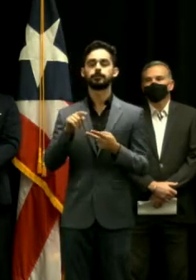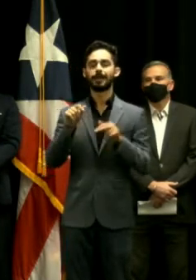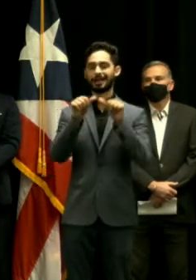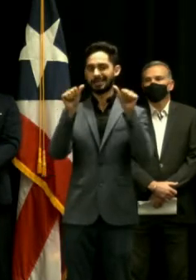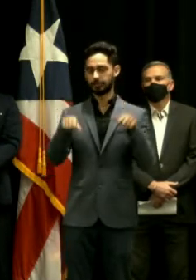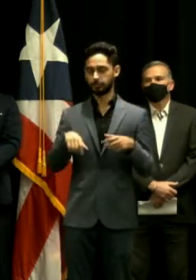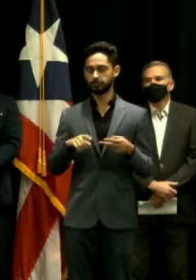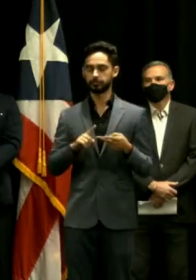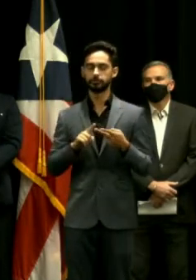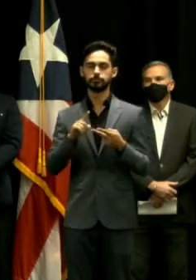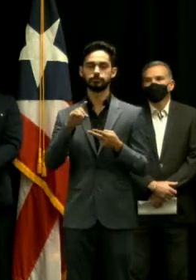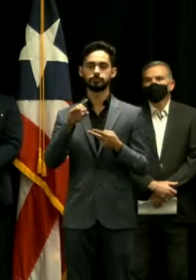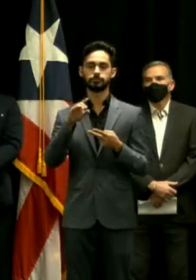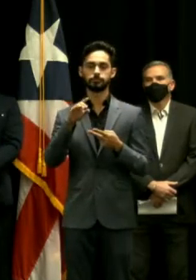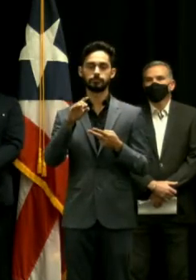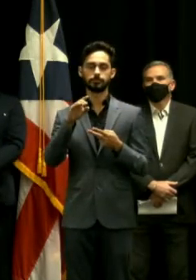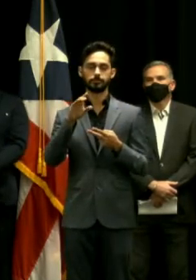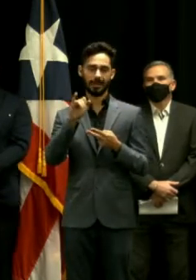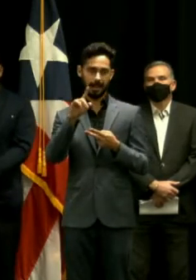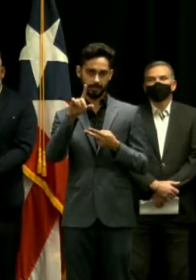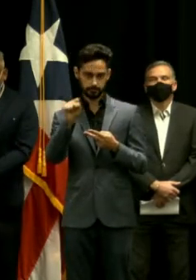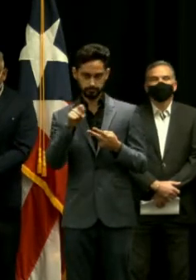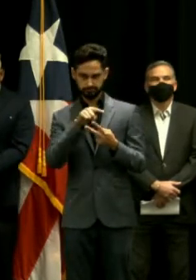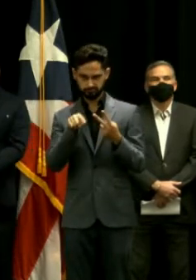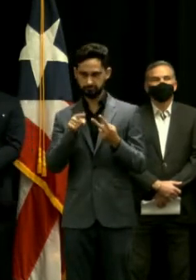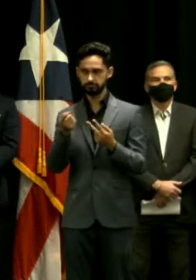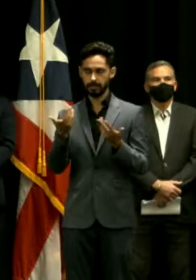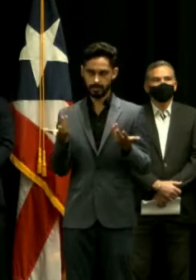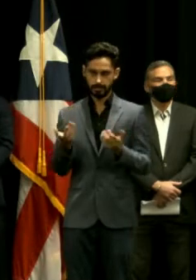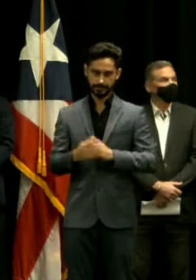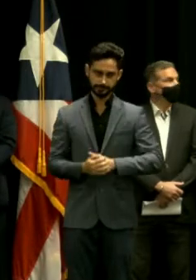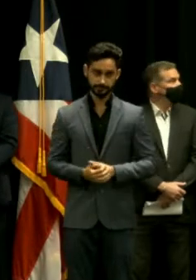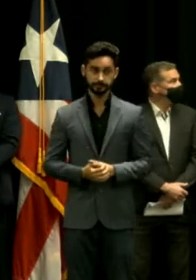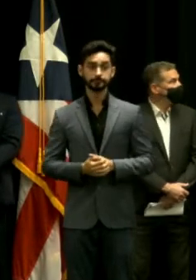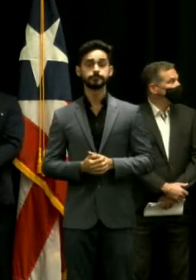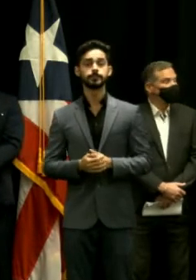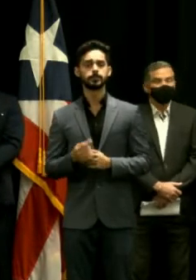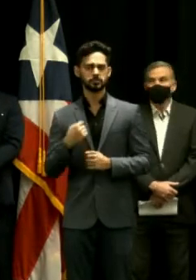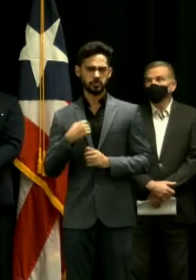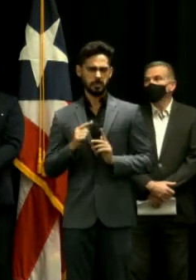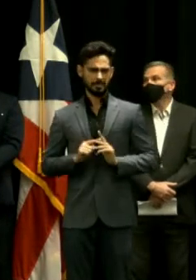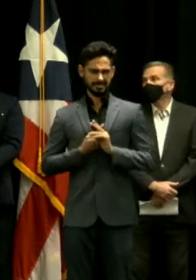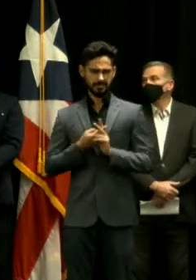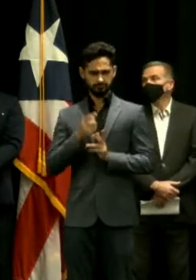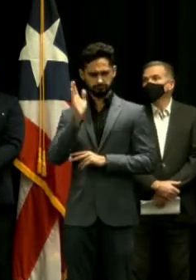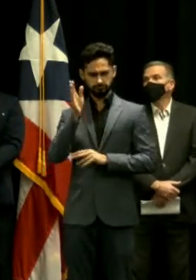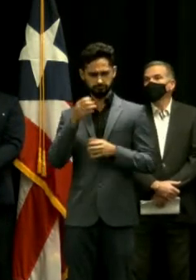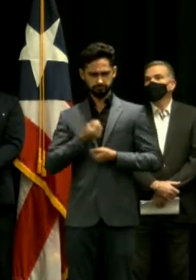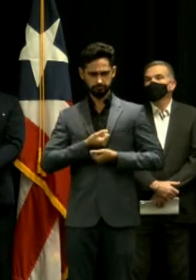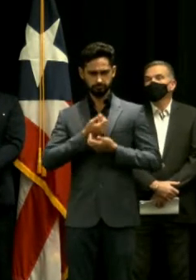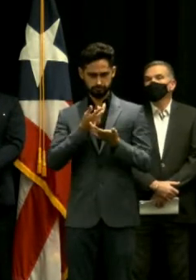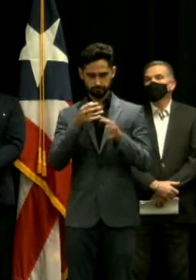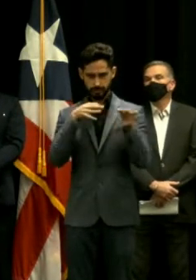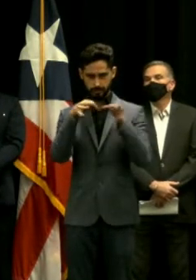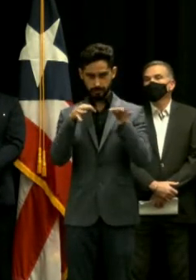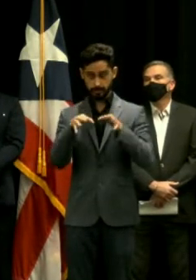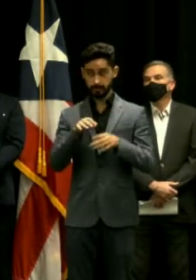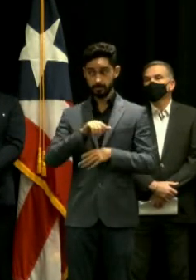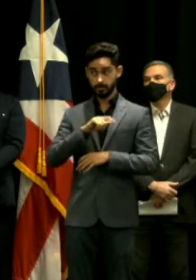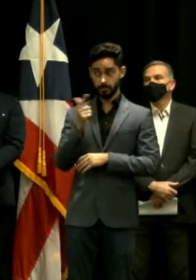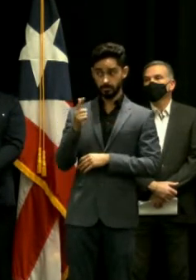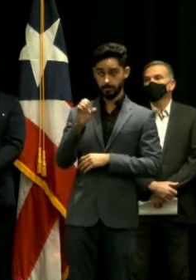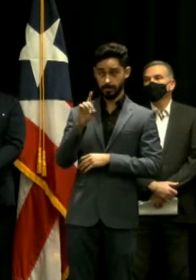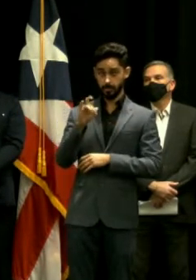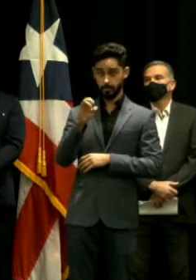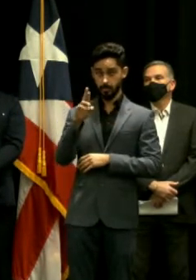proceder a hacer unas expresiones iniciales y después el director de AFI, Eduardo Rivera Cruz